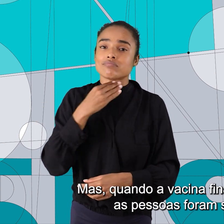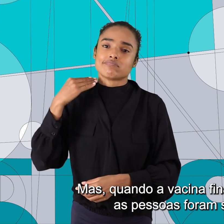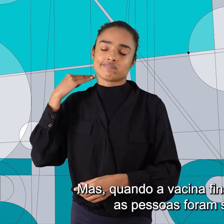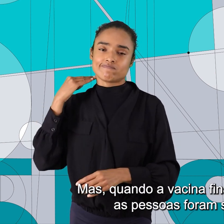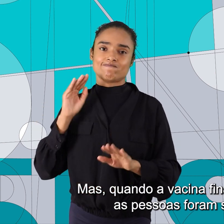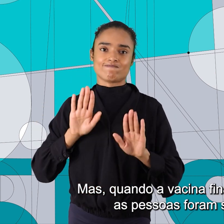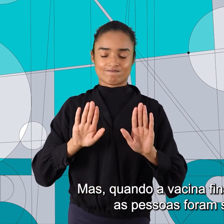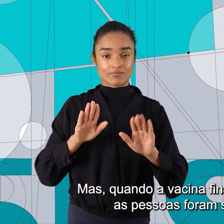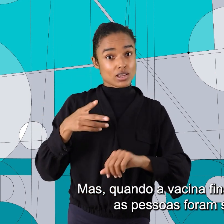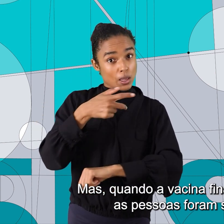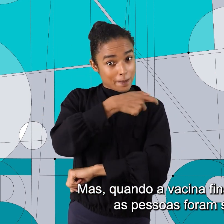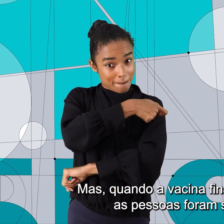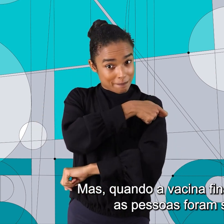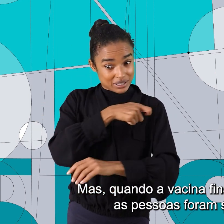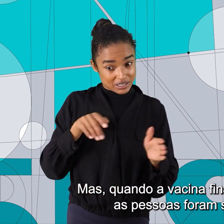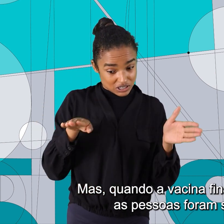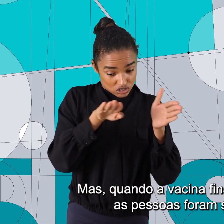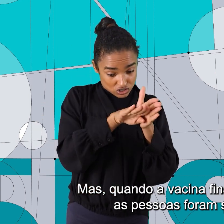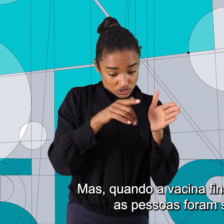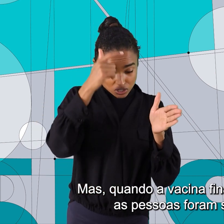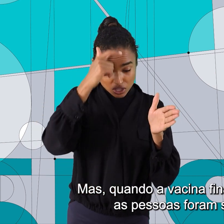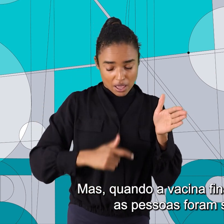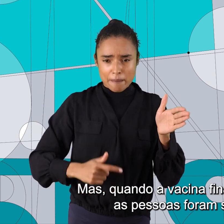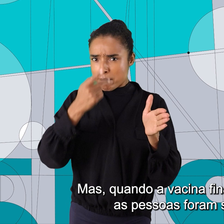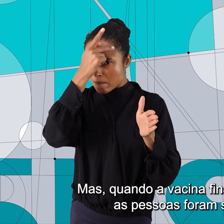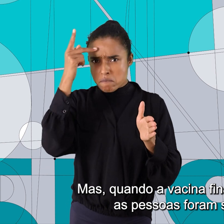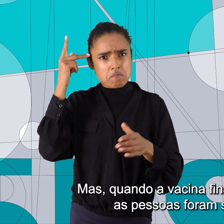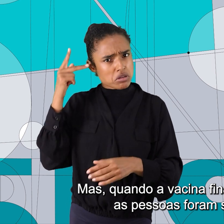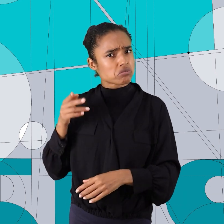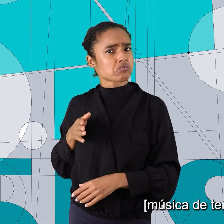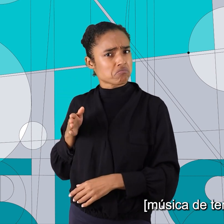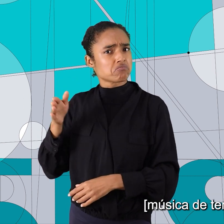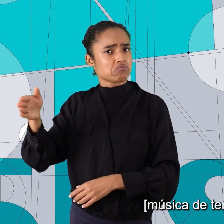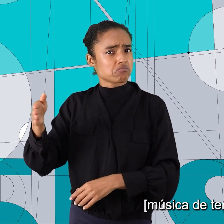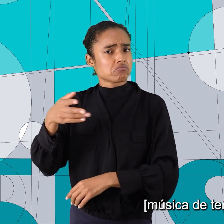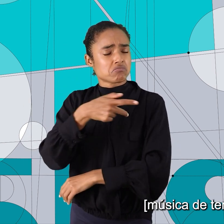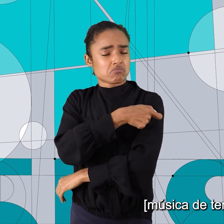Mas, quando a vacina finalmente chegou, as pessoas foram se vacinar.